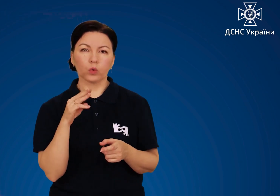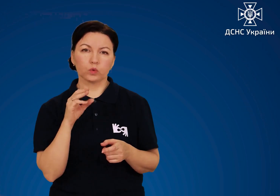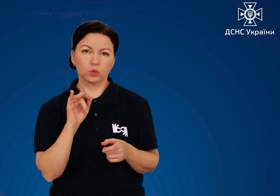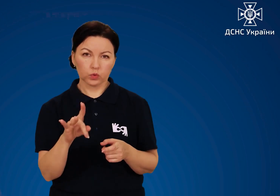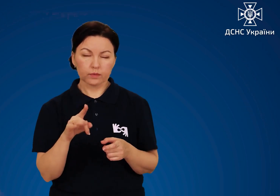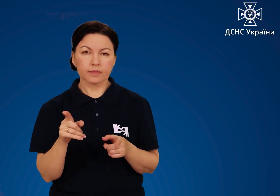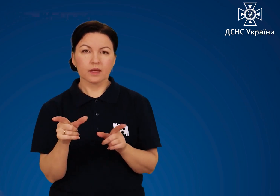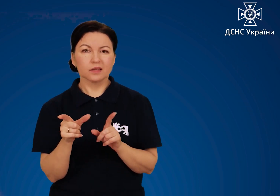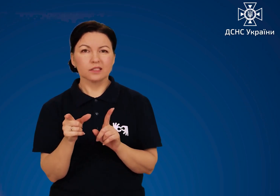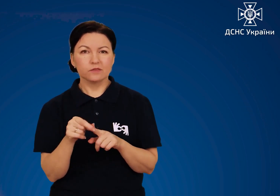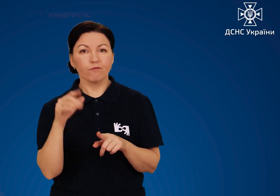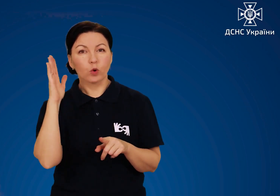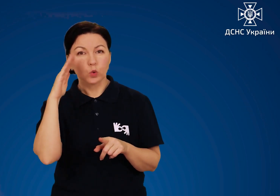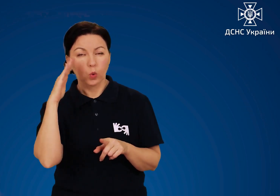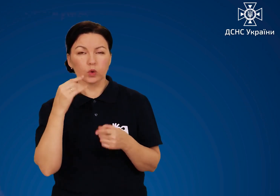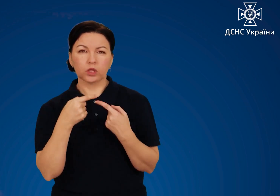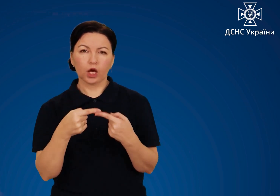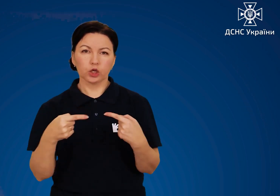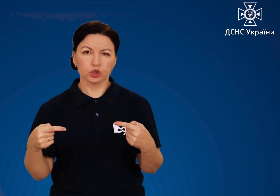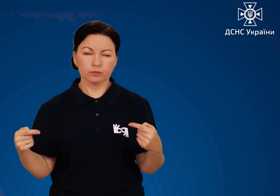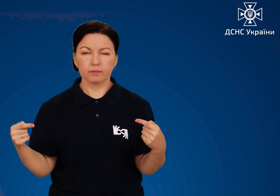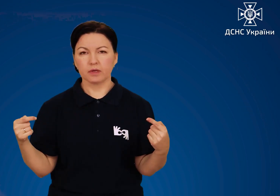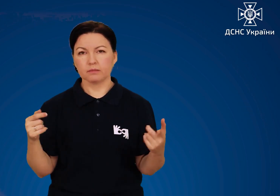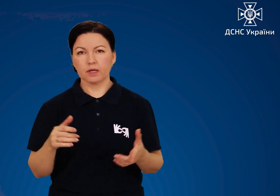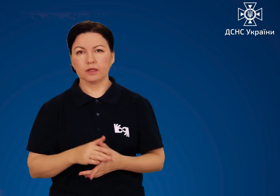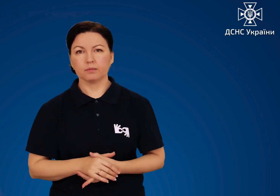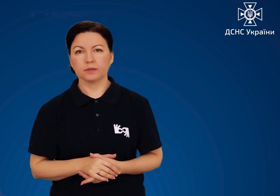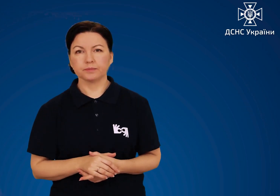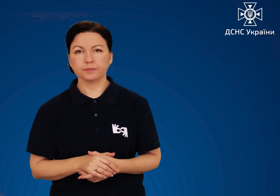генератора з водою та іншими предметами.